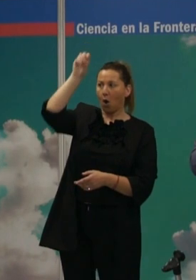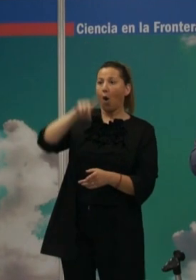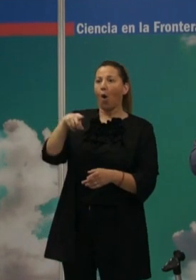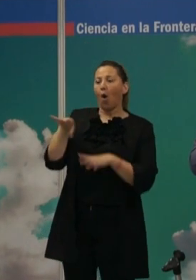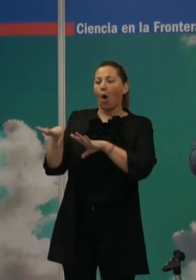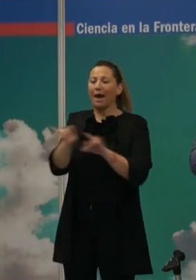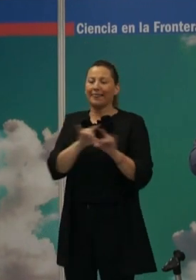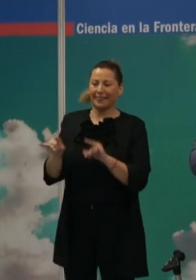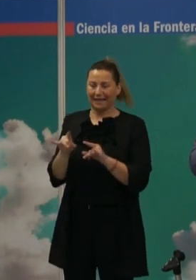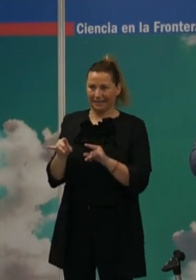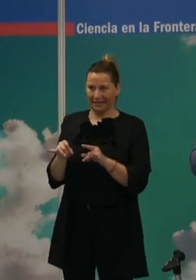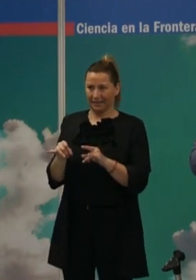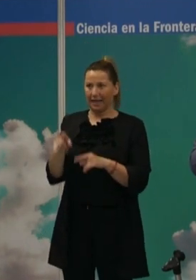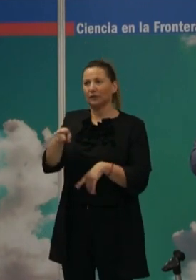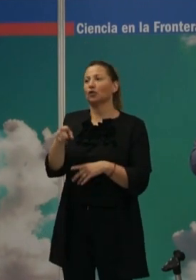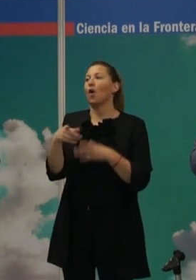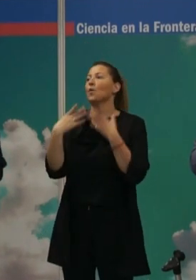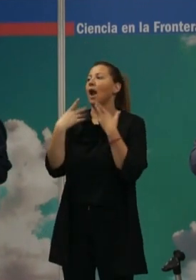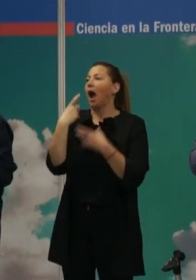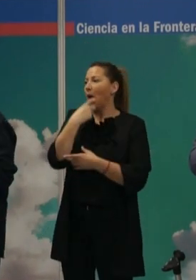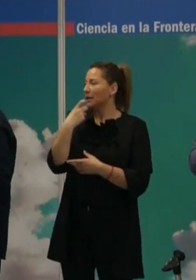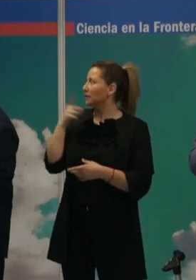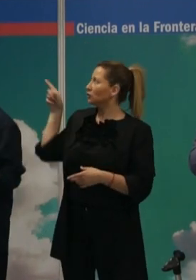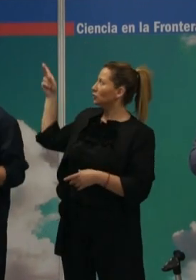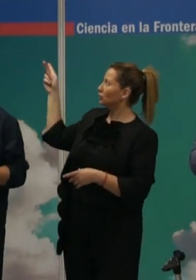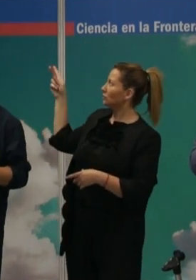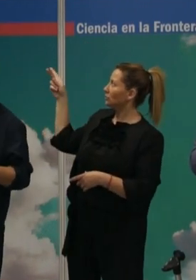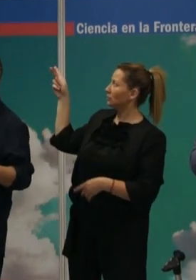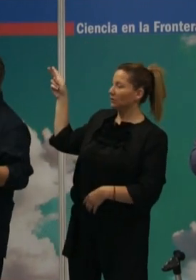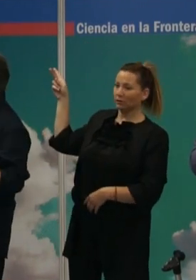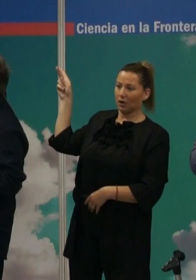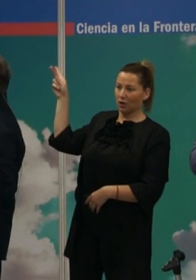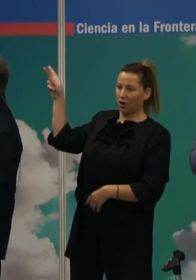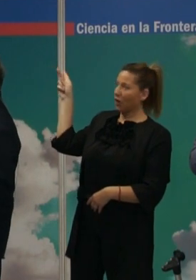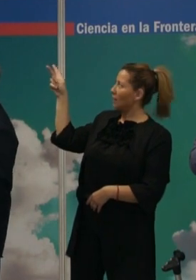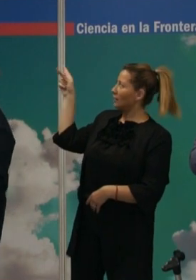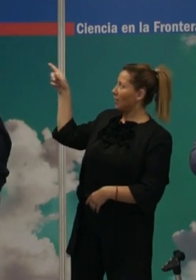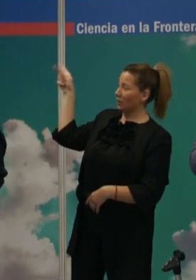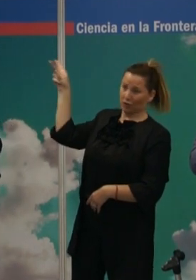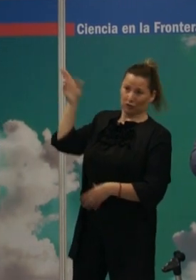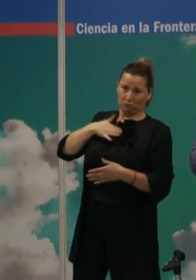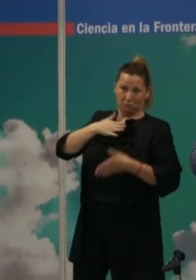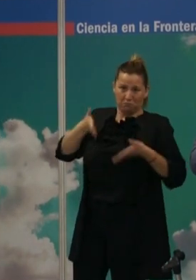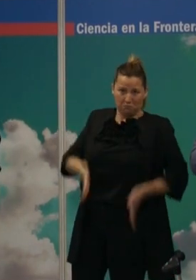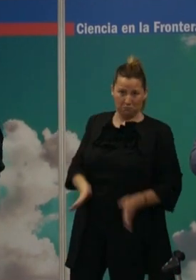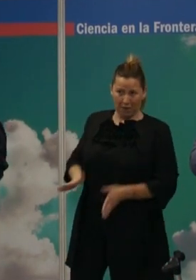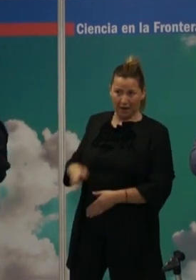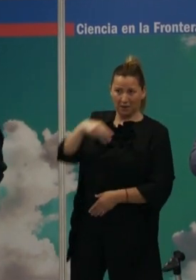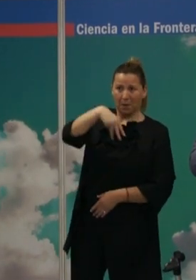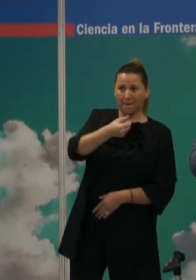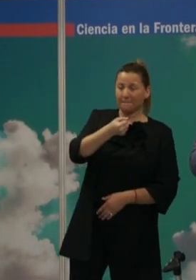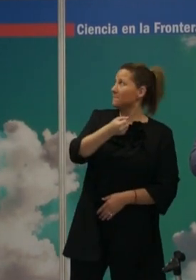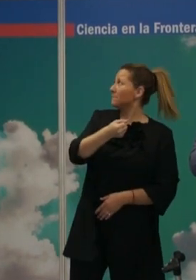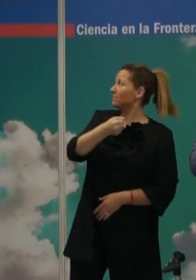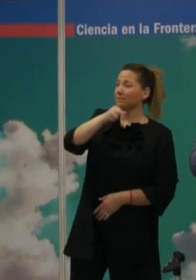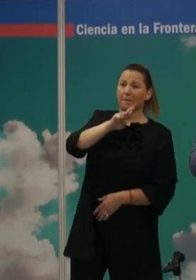sorpresas. Siempre esta es una anécdota que cuento. Estos son mis hijos. Bueno, aquí está mi mujer, así que estos son nuestros hijos. Este es Martí y este...